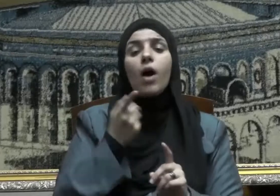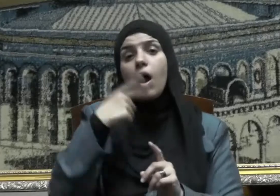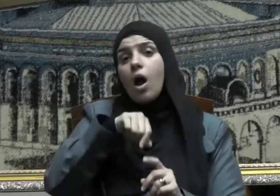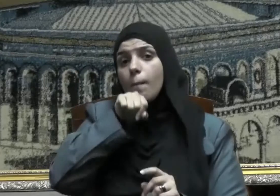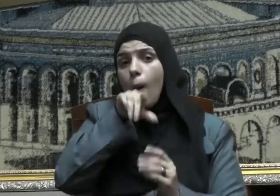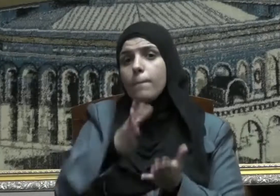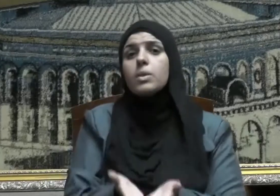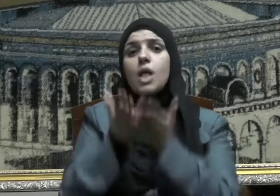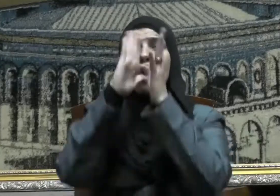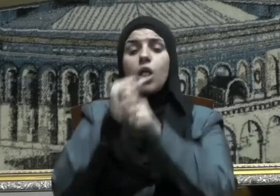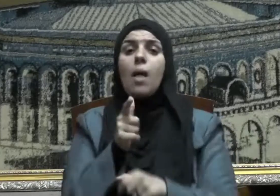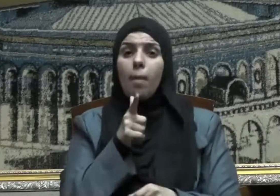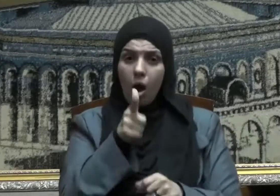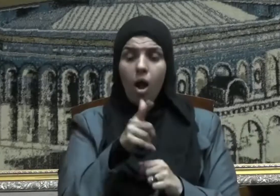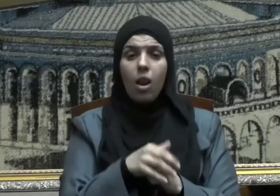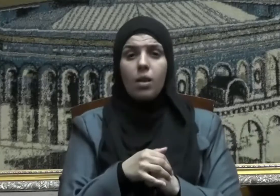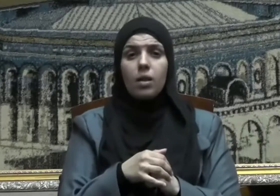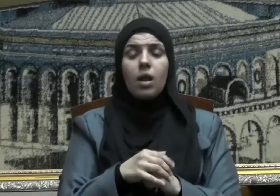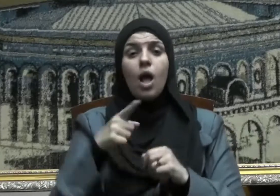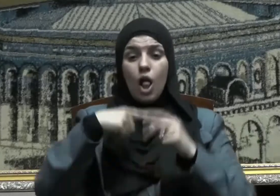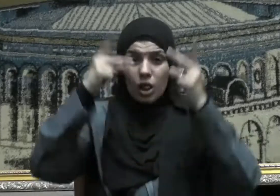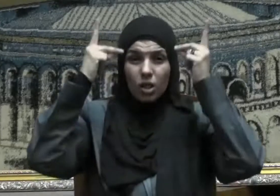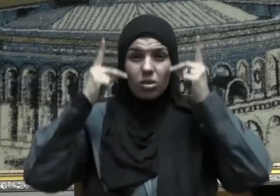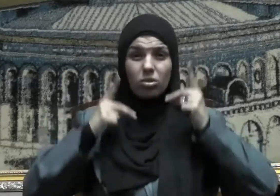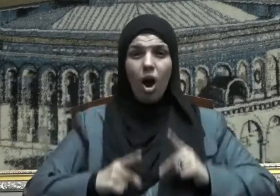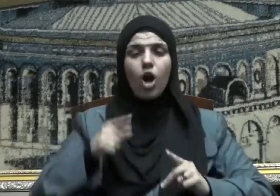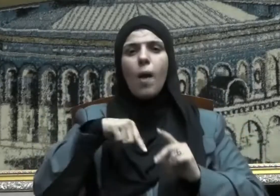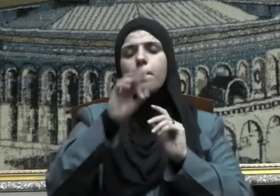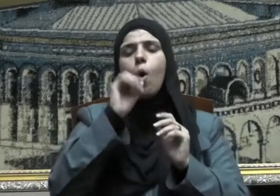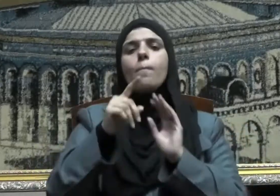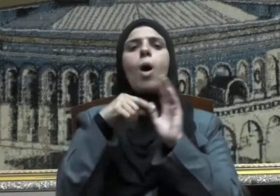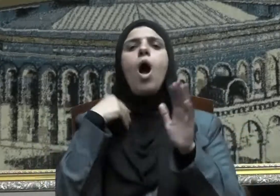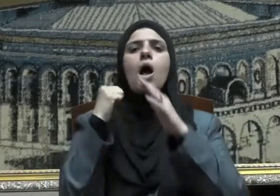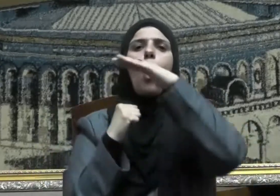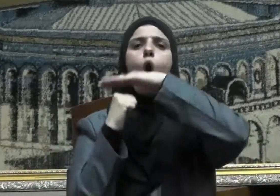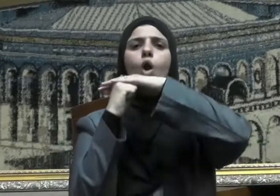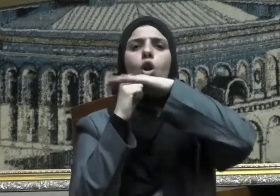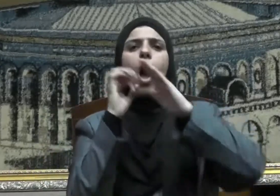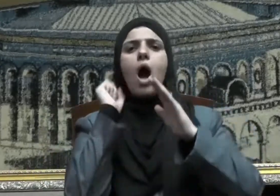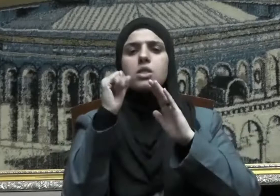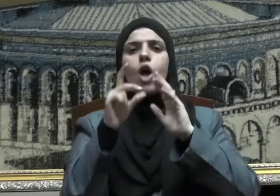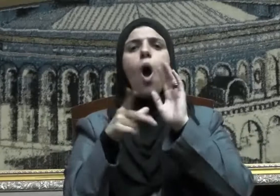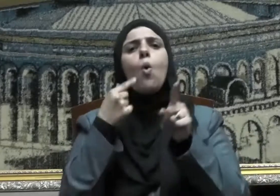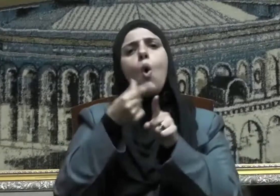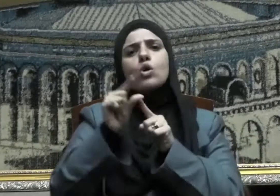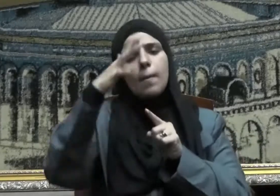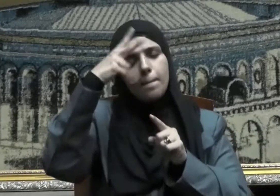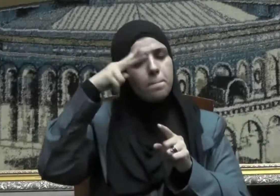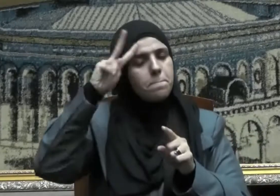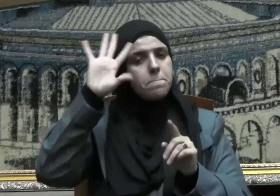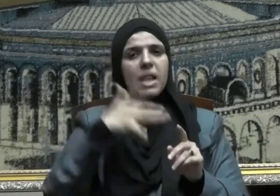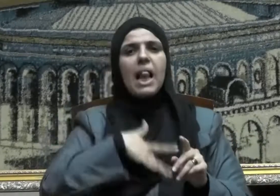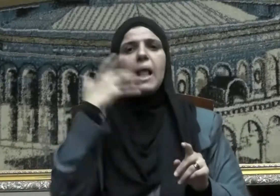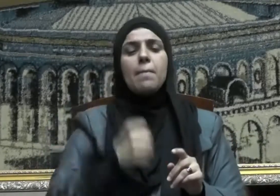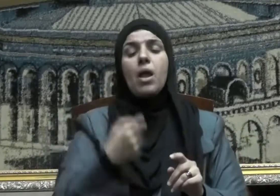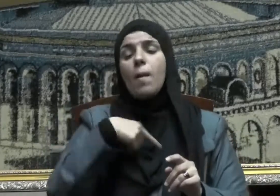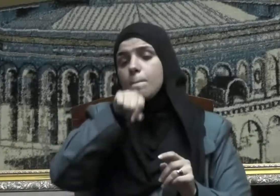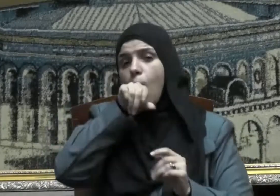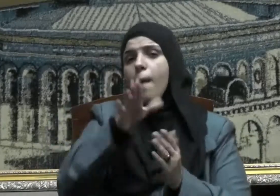وقال صلى الله عليه وسلم الطهور شطر الإيمان وقد رأى النبي صلى